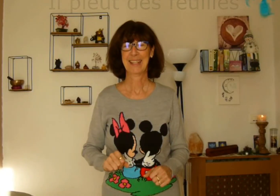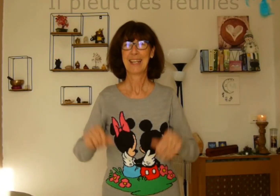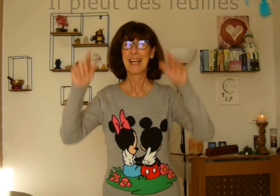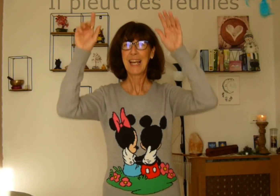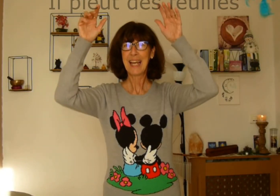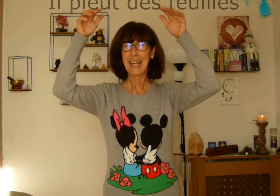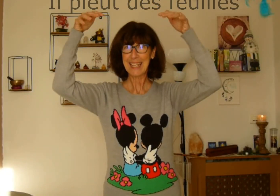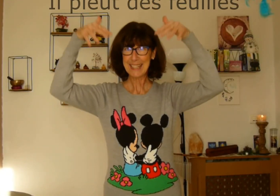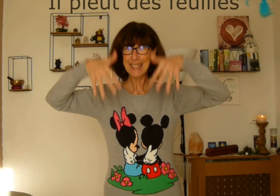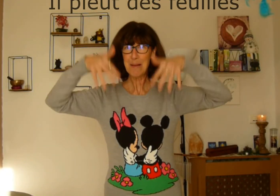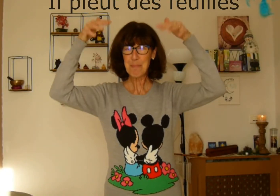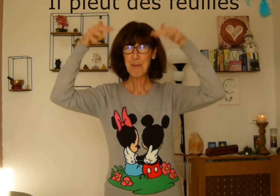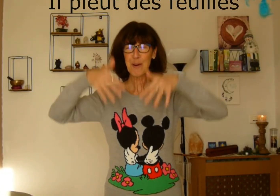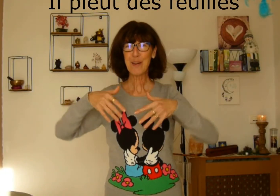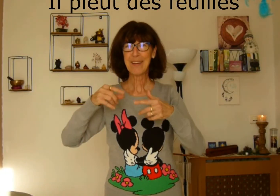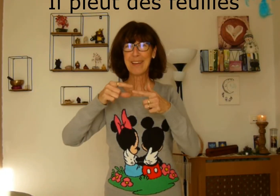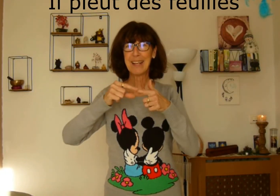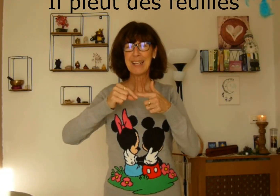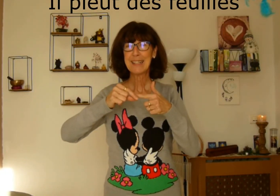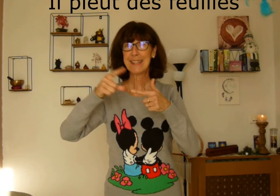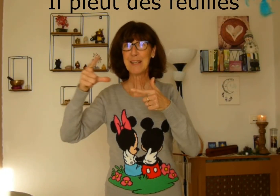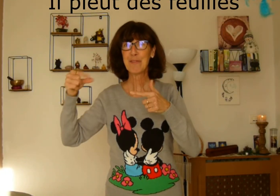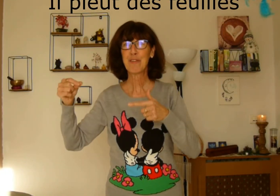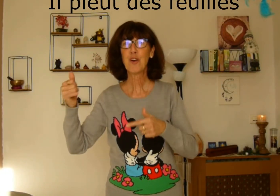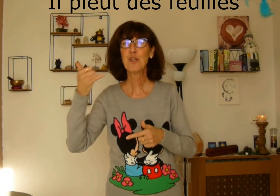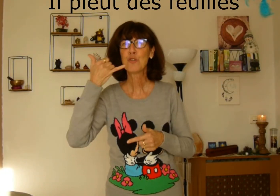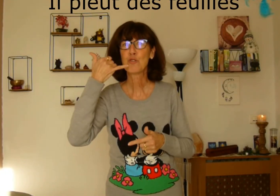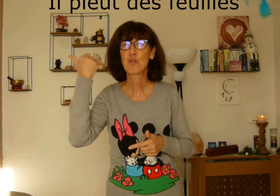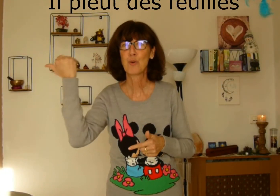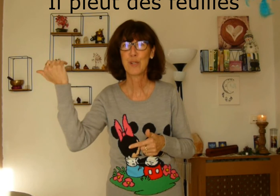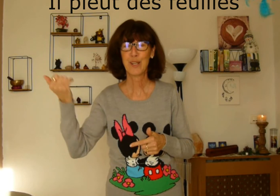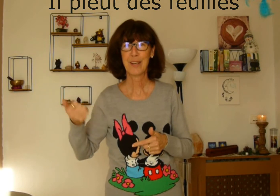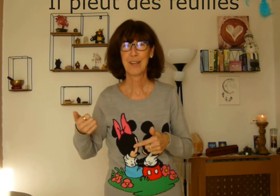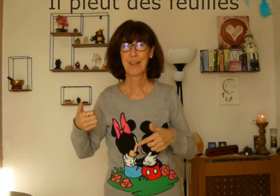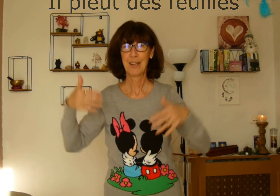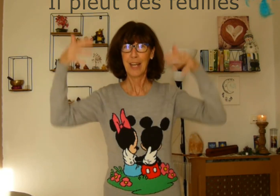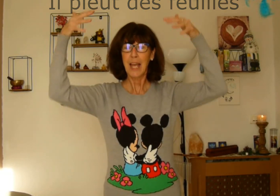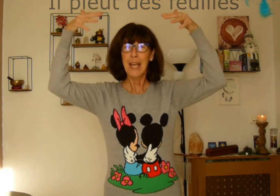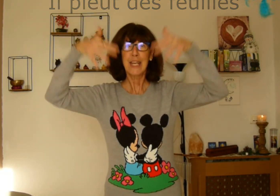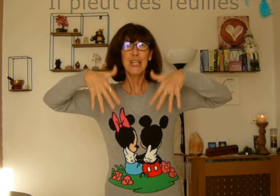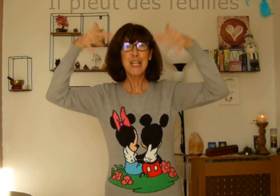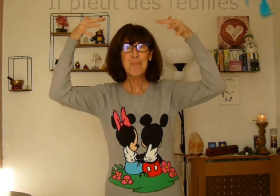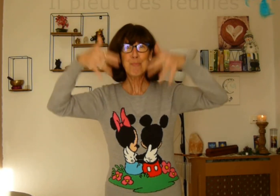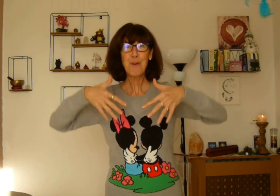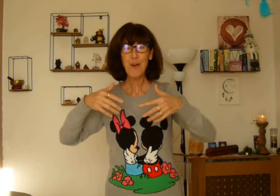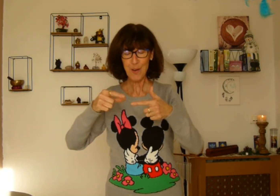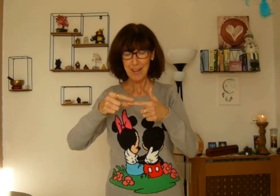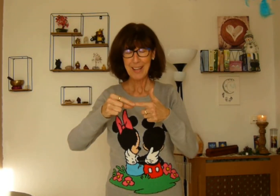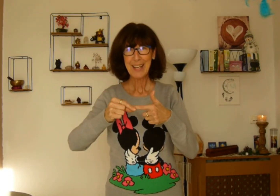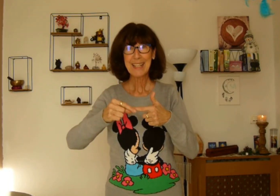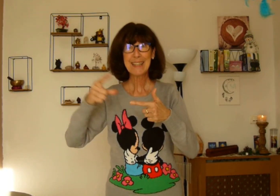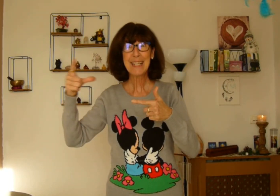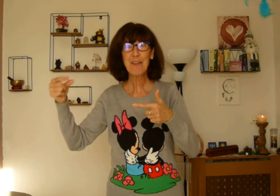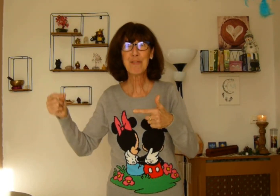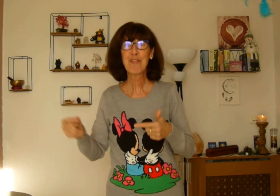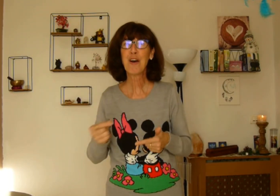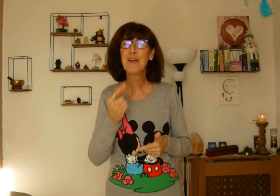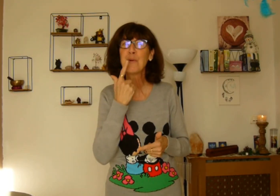Il pleut des feuilles jaunes, il pleut des feuilles